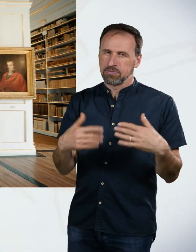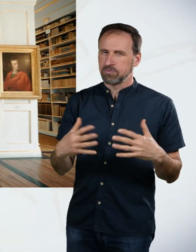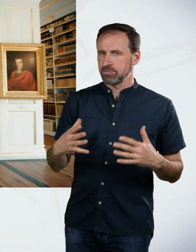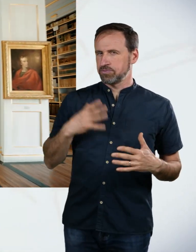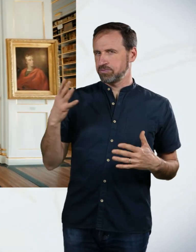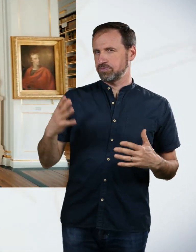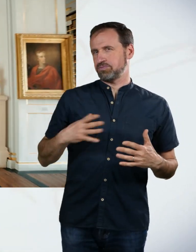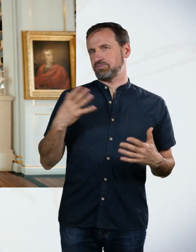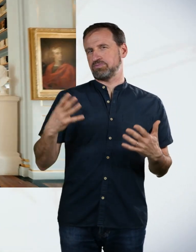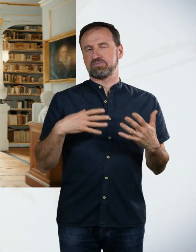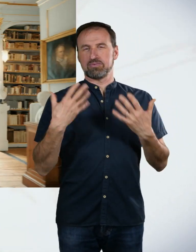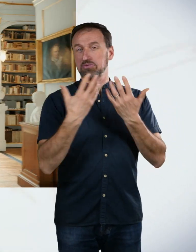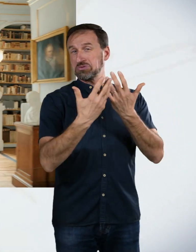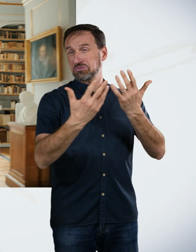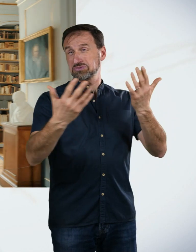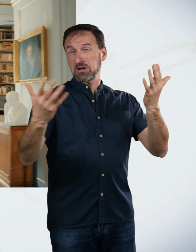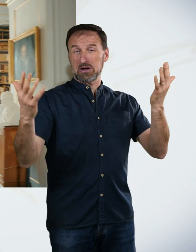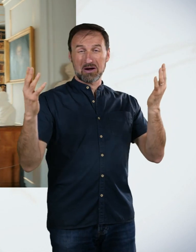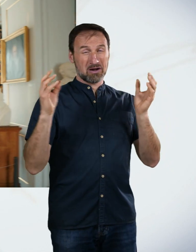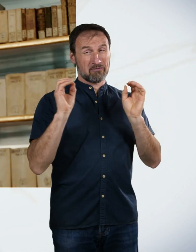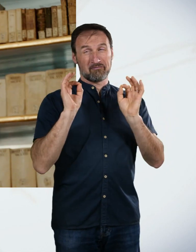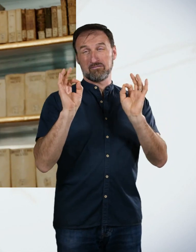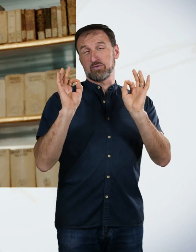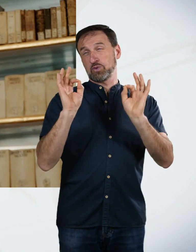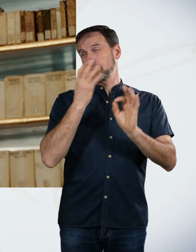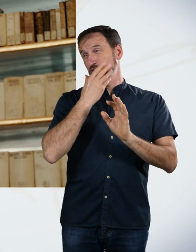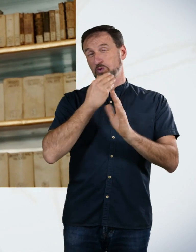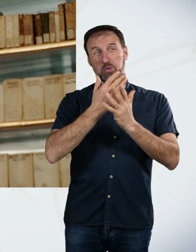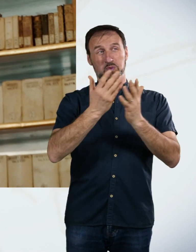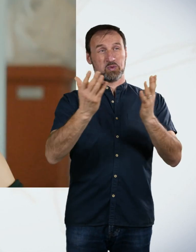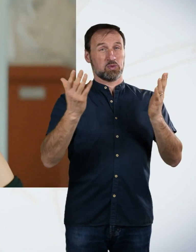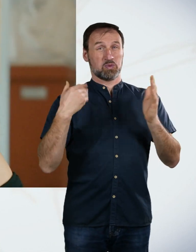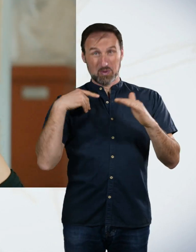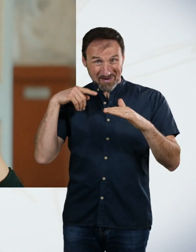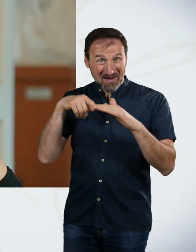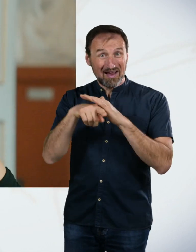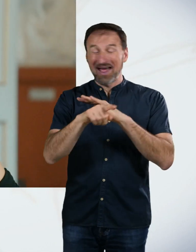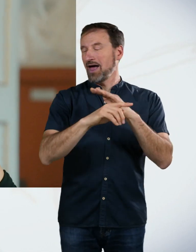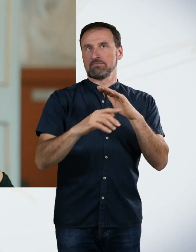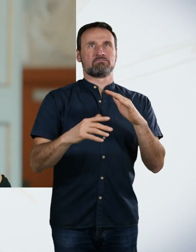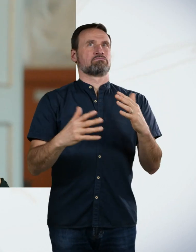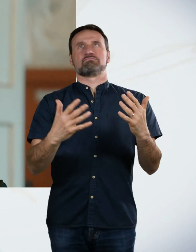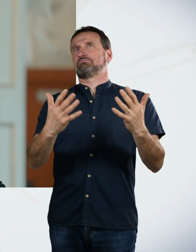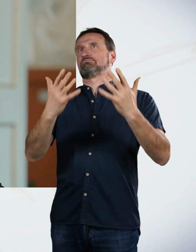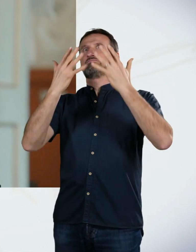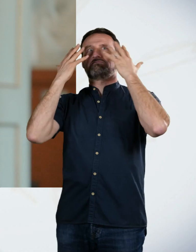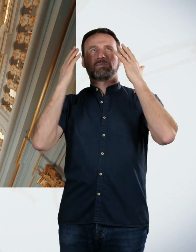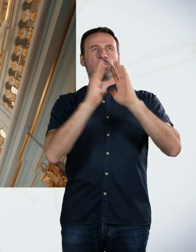Ein wundervoller Saal. In den Saal reingekommen wurden wir gefühlt von einer Bücherfront erschlagen.